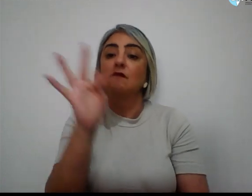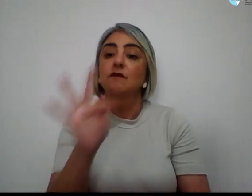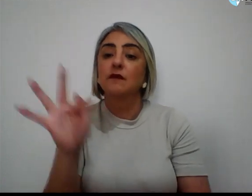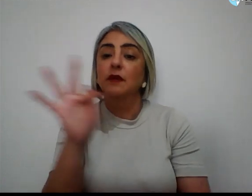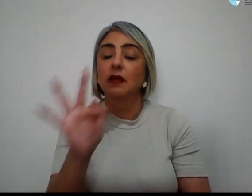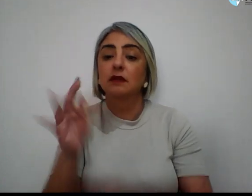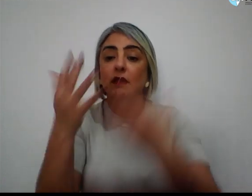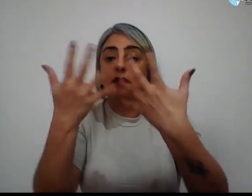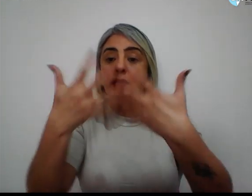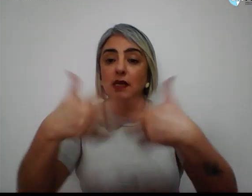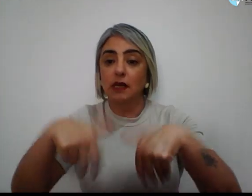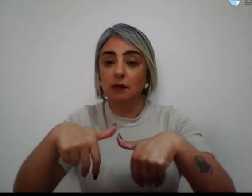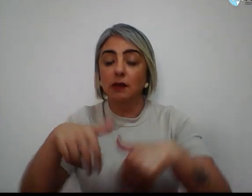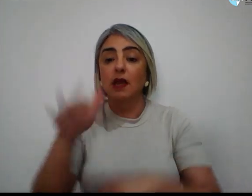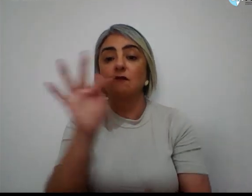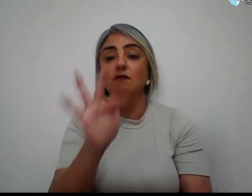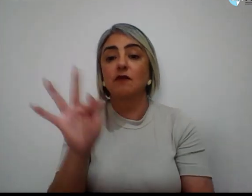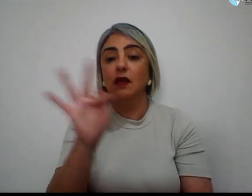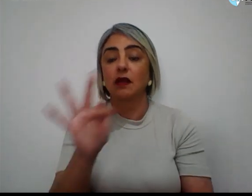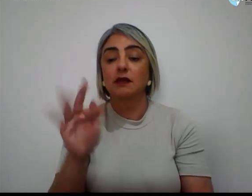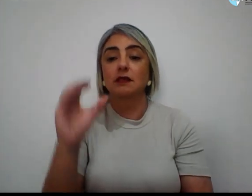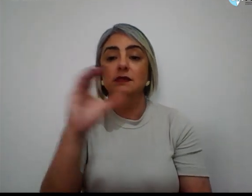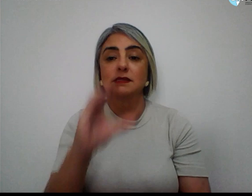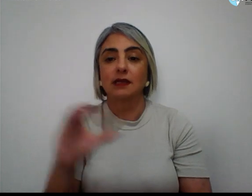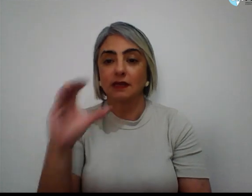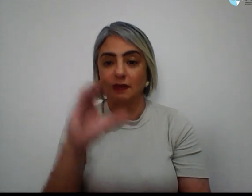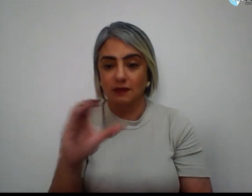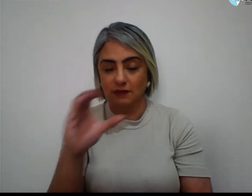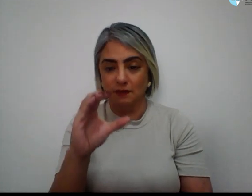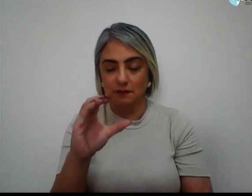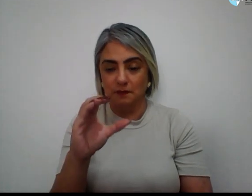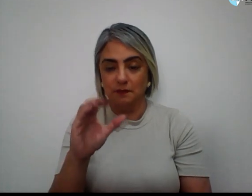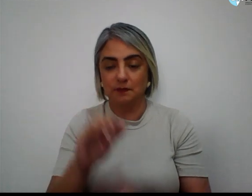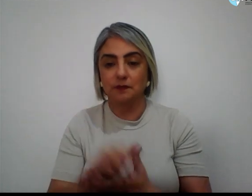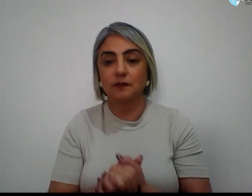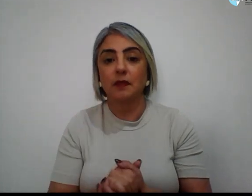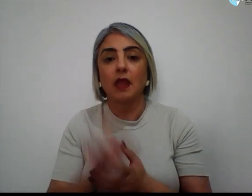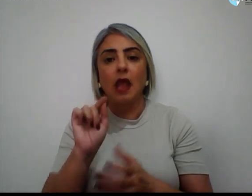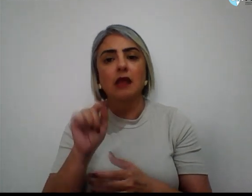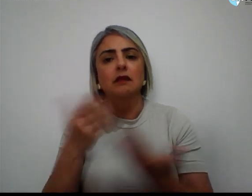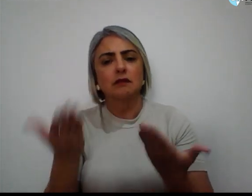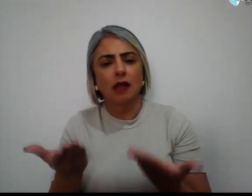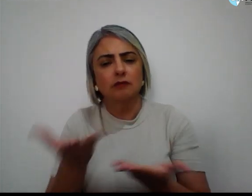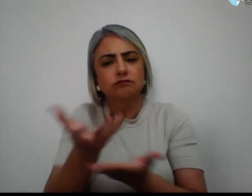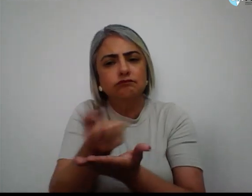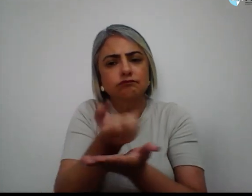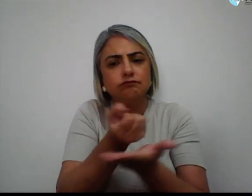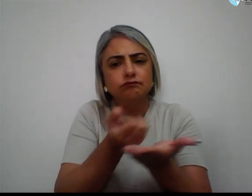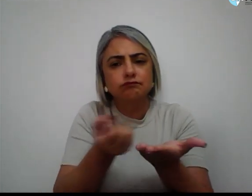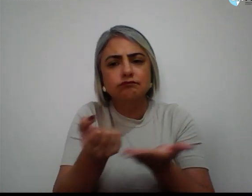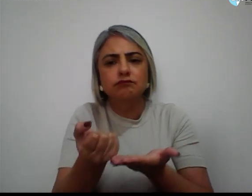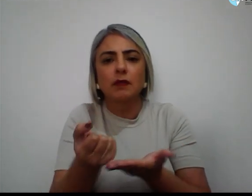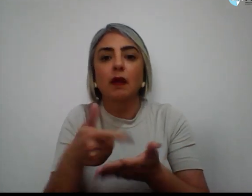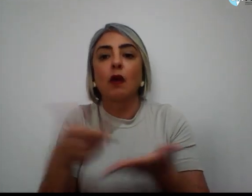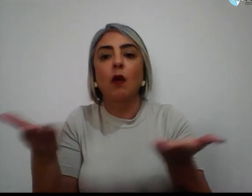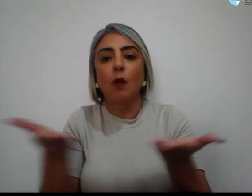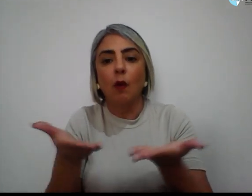do Gama e Faculdade de Ceilândia. Ainda conforme esses dados, atualmente há